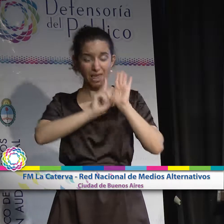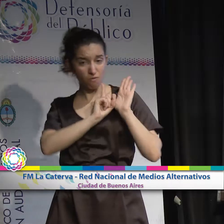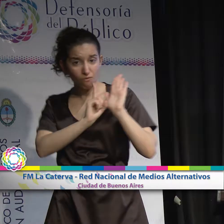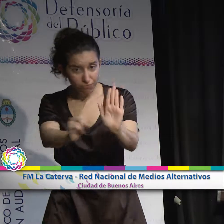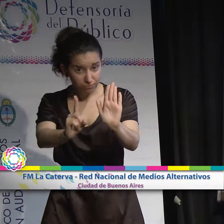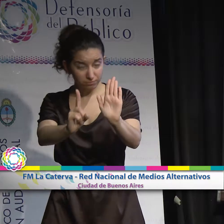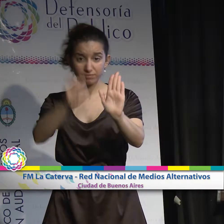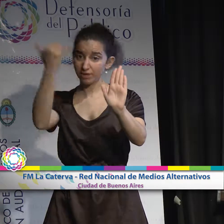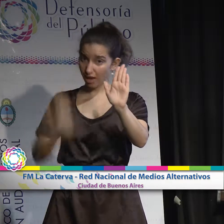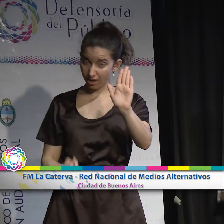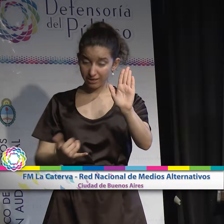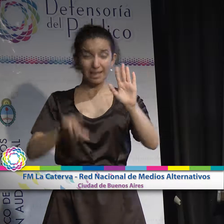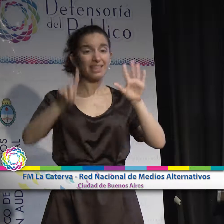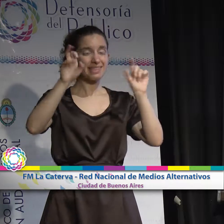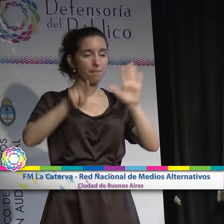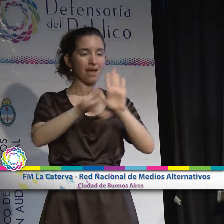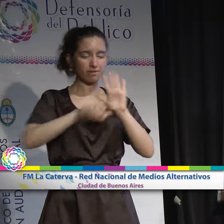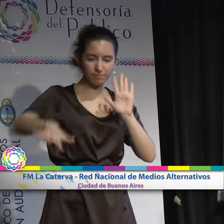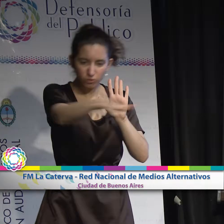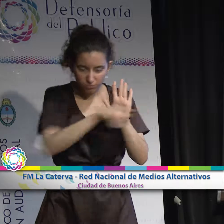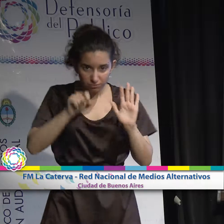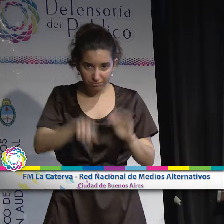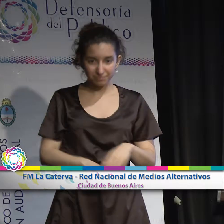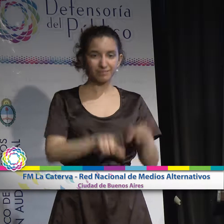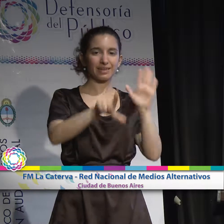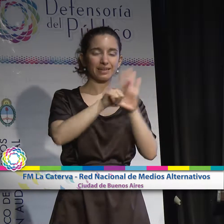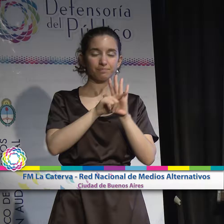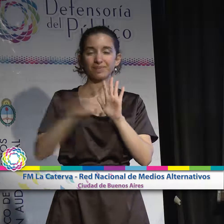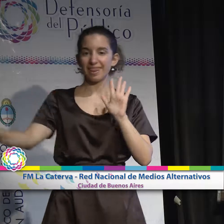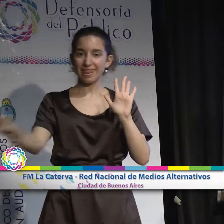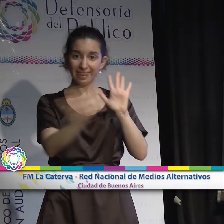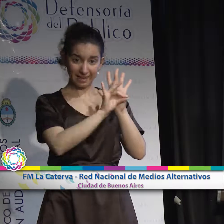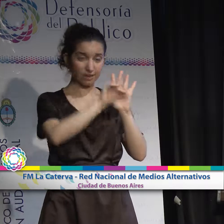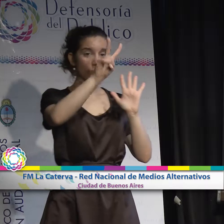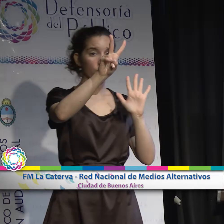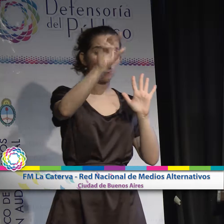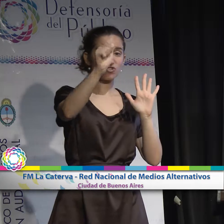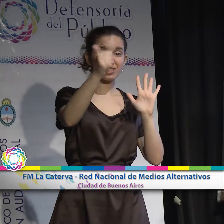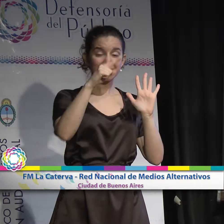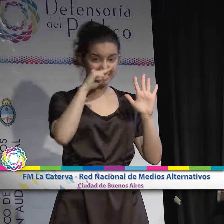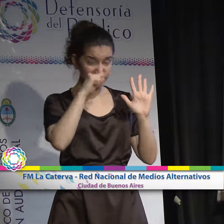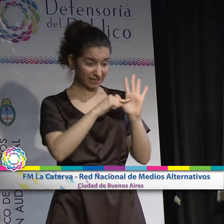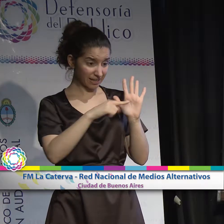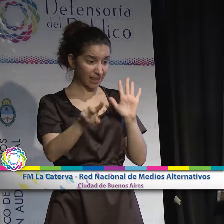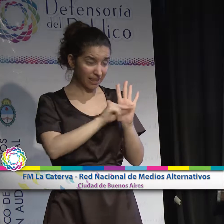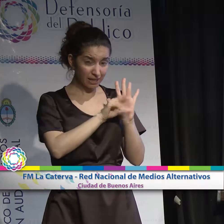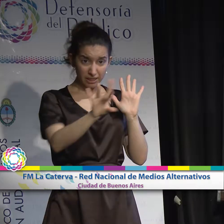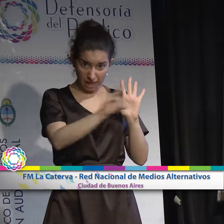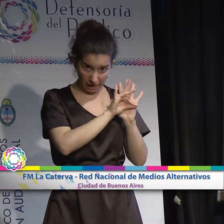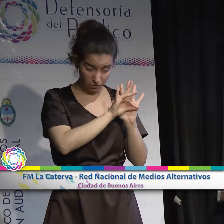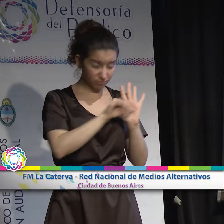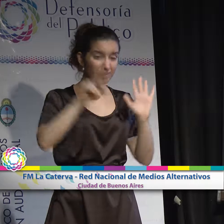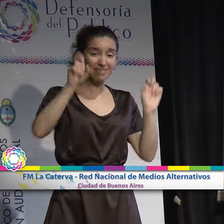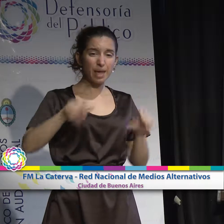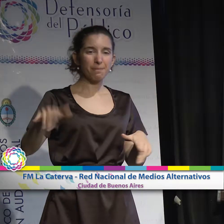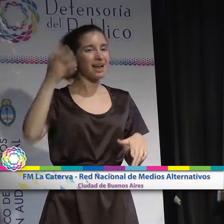en todo a lo que nuestro sector refiere, porque el decreto 267 no modificó ningún artículo en lo que nuestro sector respecta, por